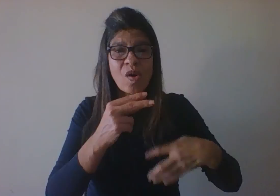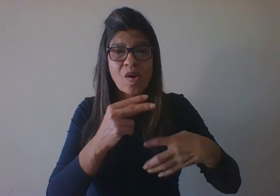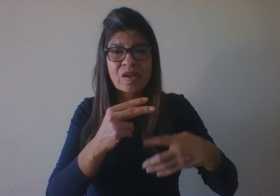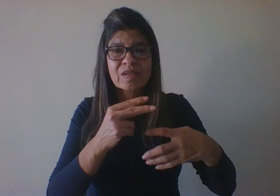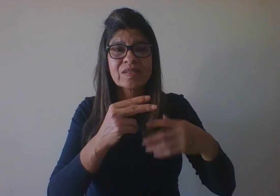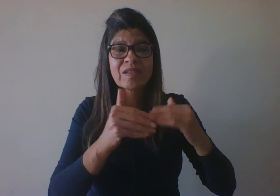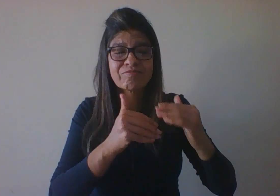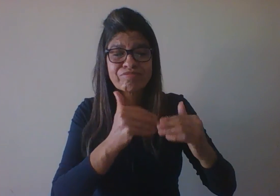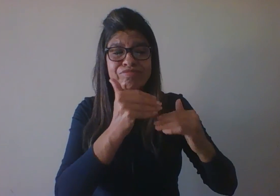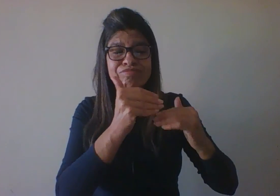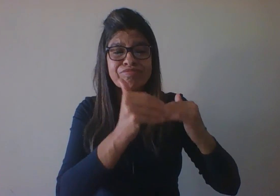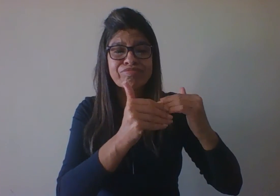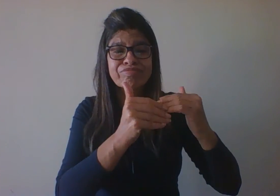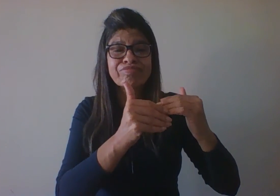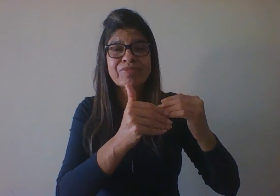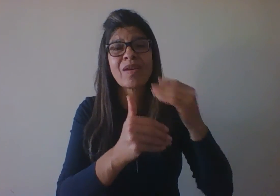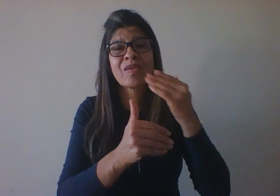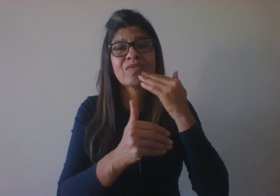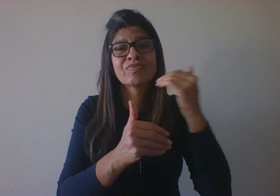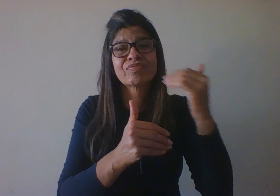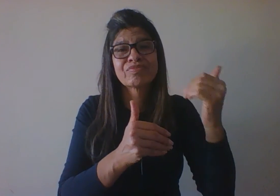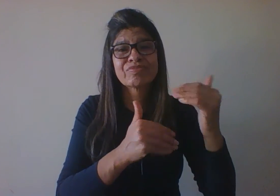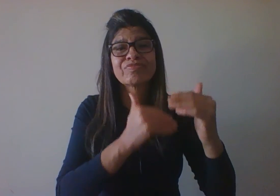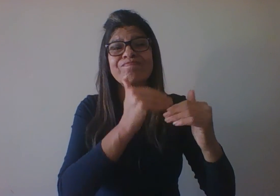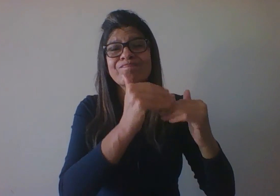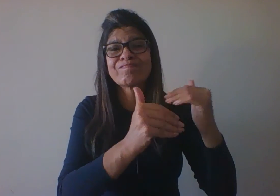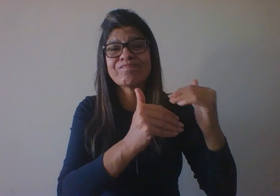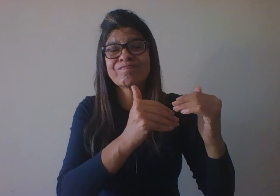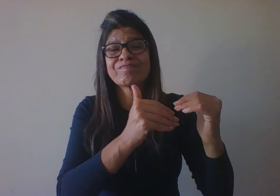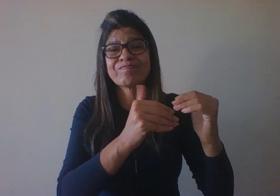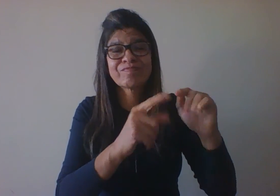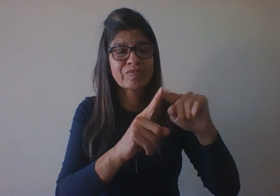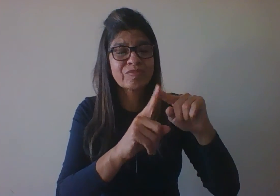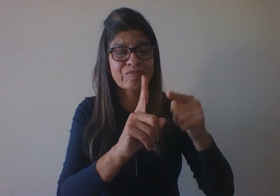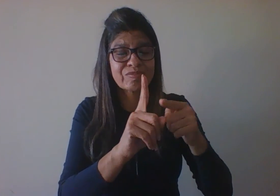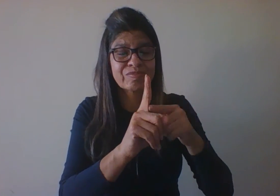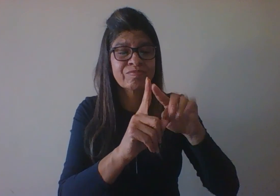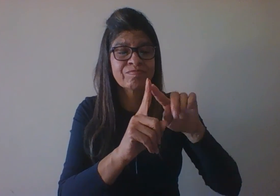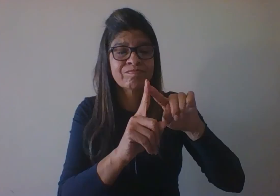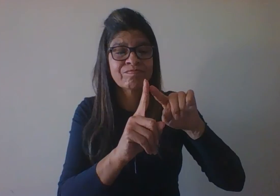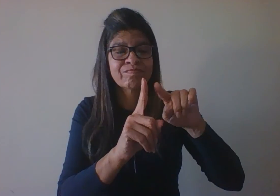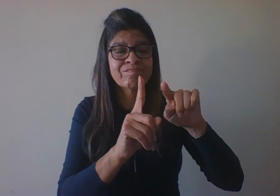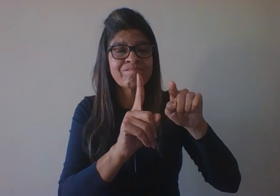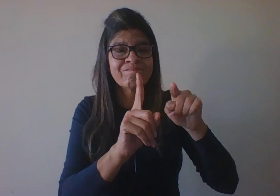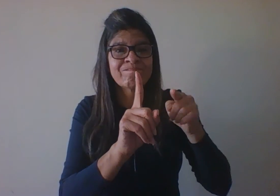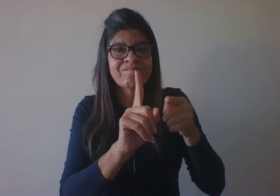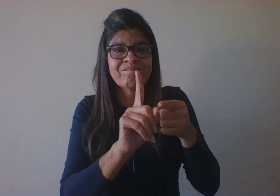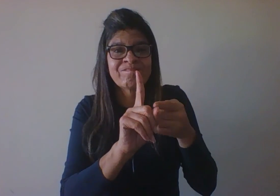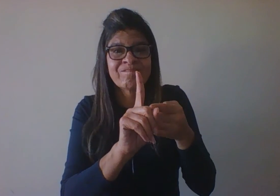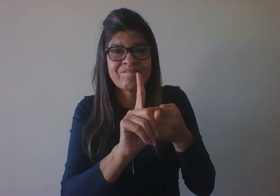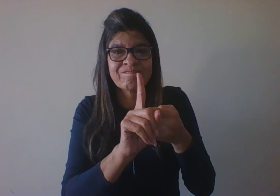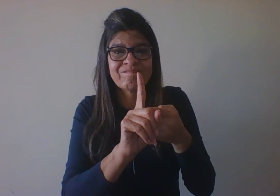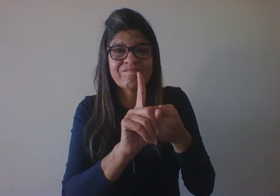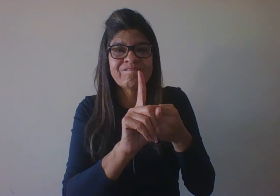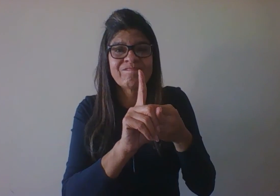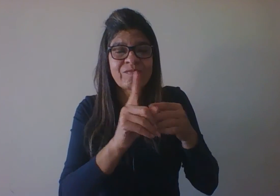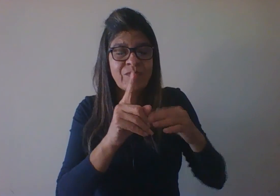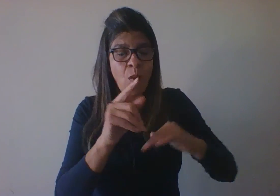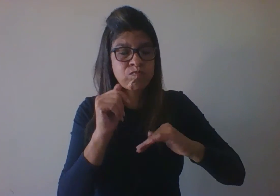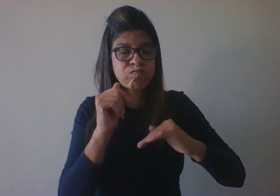dificuldades, tanto para o desenvolvimento do feto, o crescimento da barriga, quanto para o nascimento, para o parto desse bebê. Do